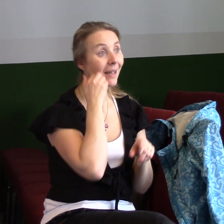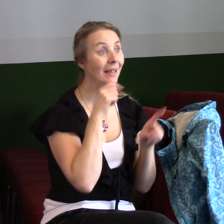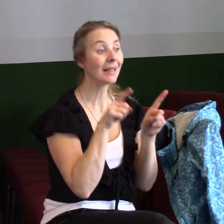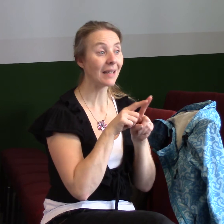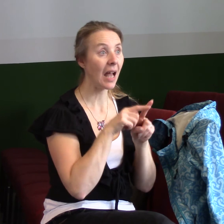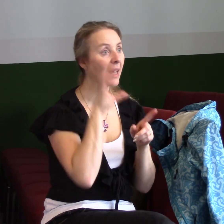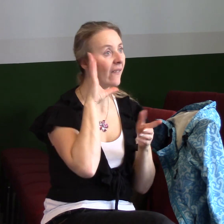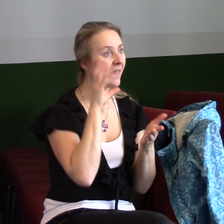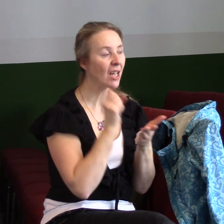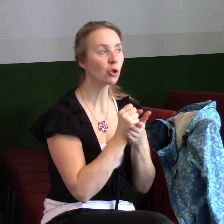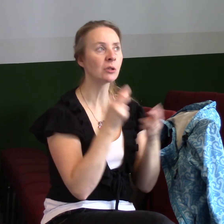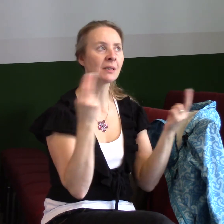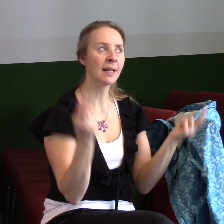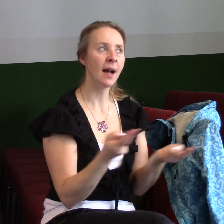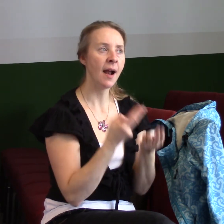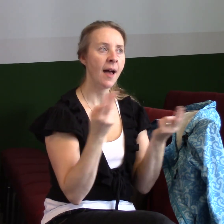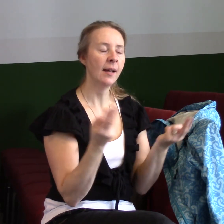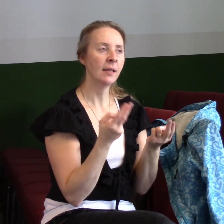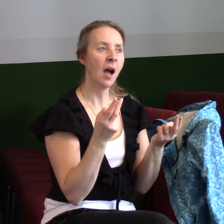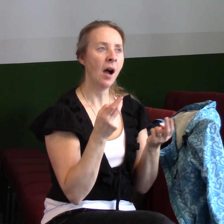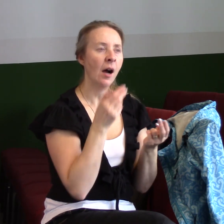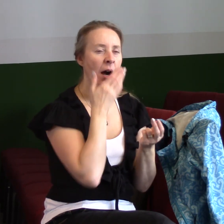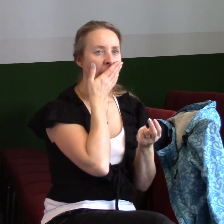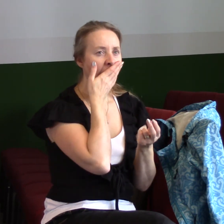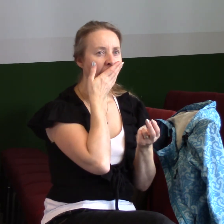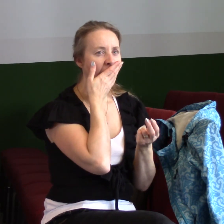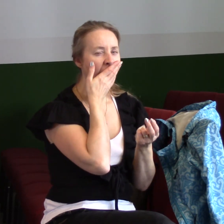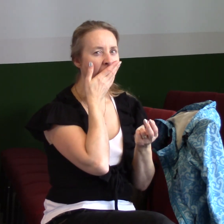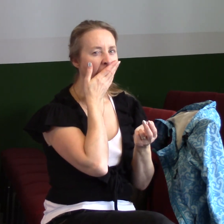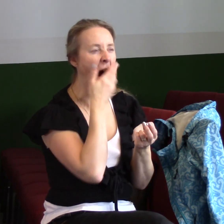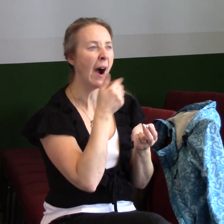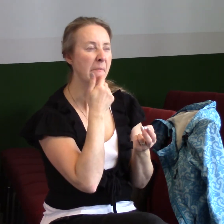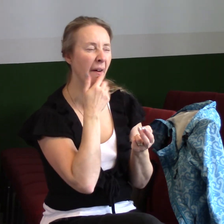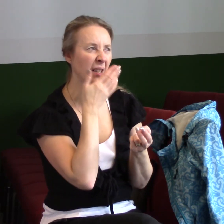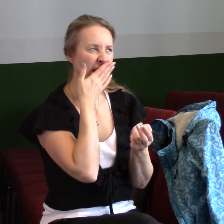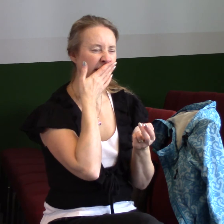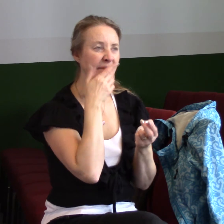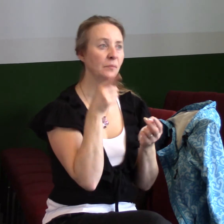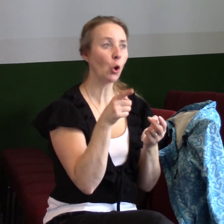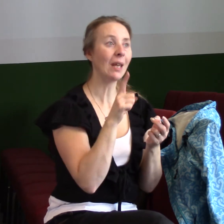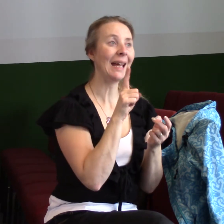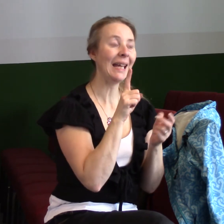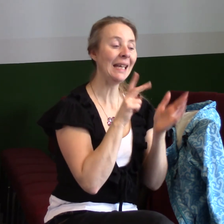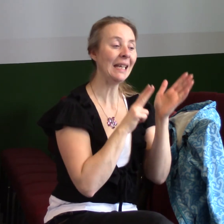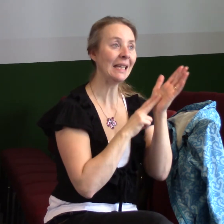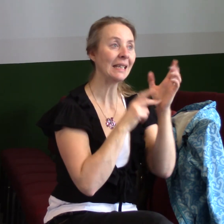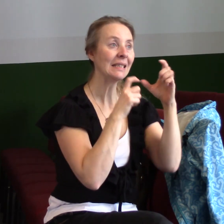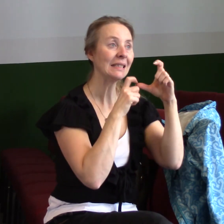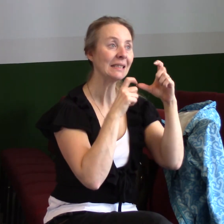instantní křesťanství. Já nechci na někoho utočit, já sám jsem to mnohokrát zjistil, že to dělám, že jsem chtěl prostě